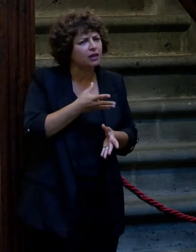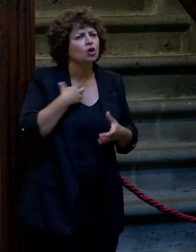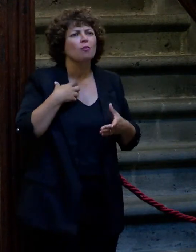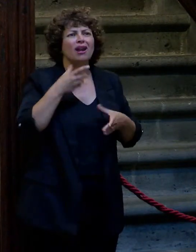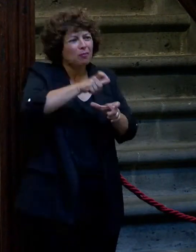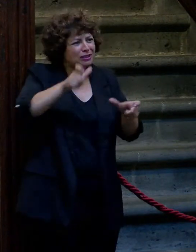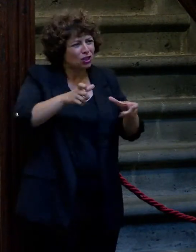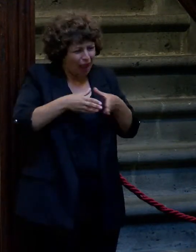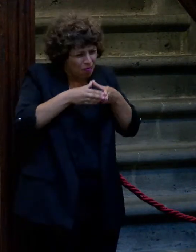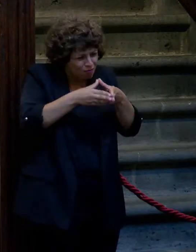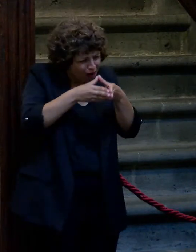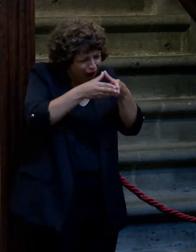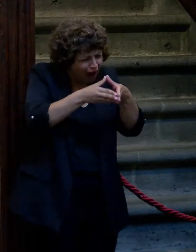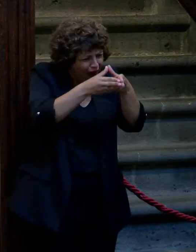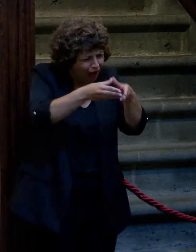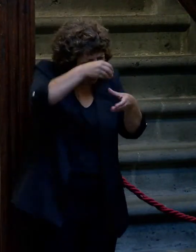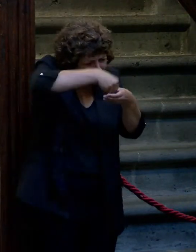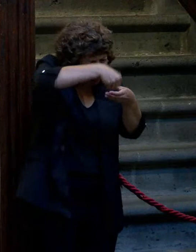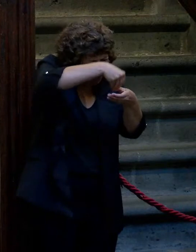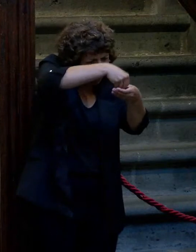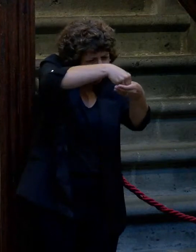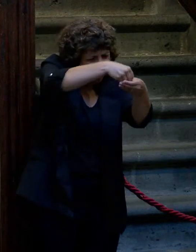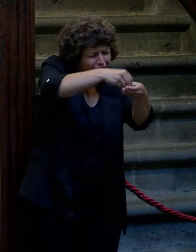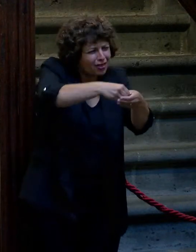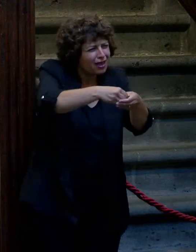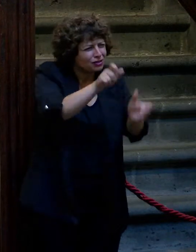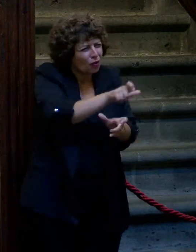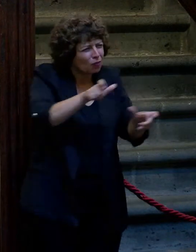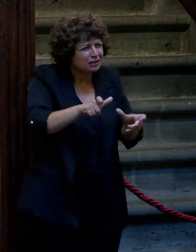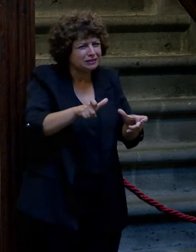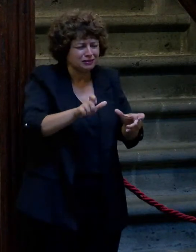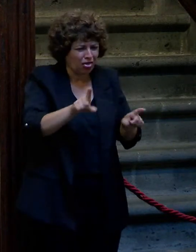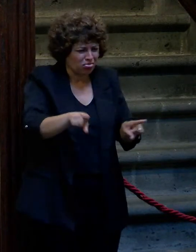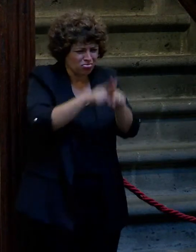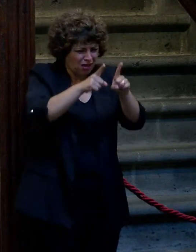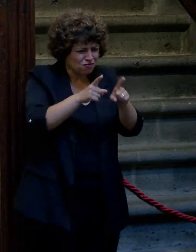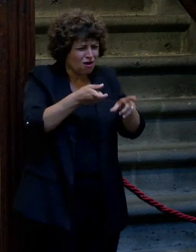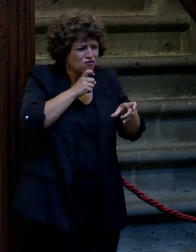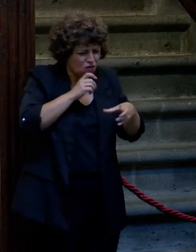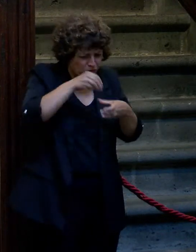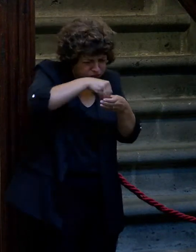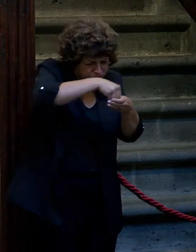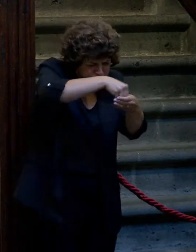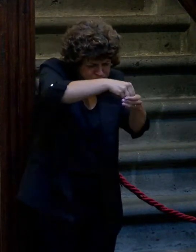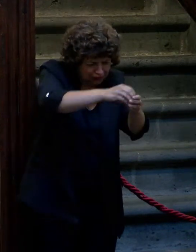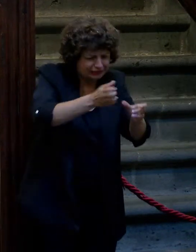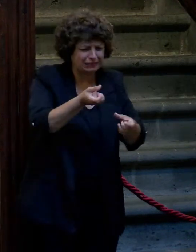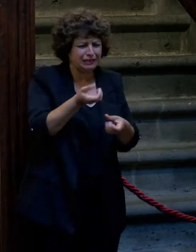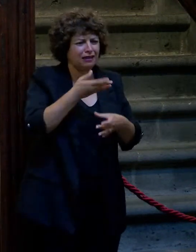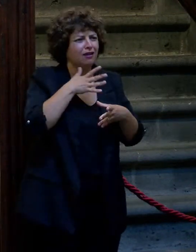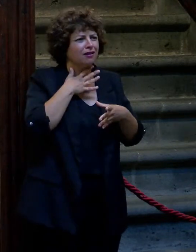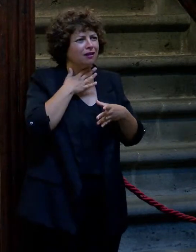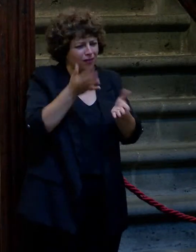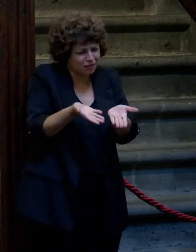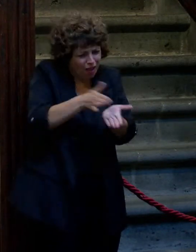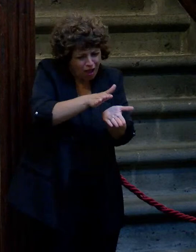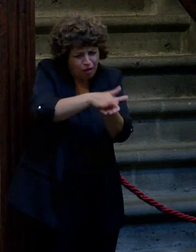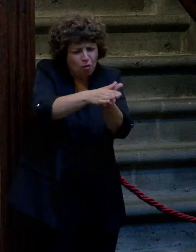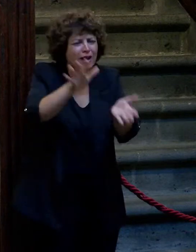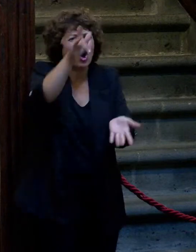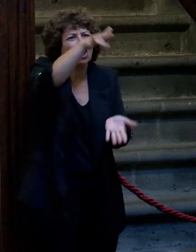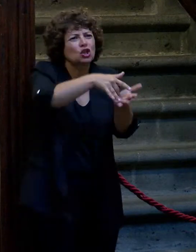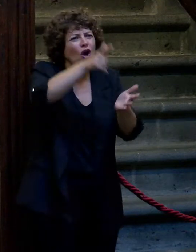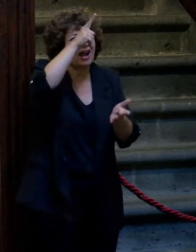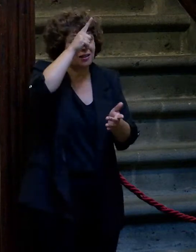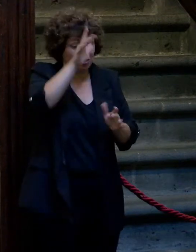pateras. No vienen porque quieren. No importa si se ahogan o no se ahogan. No importa si llegan a Alemania o al lugar deseado. Lo que sí saben